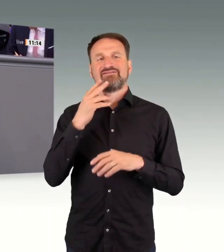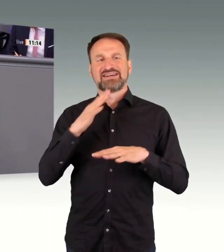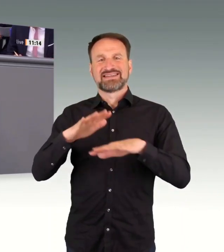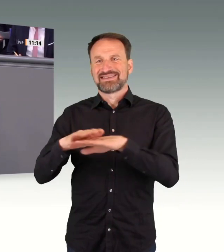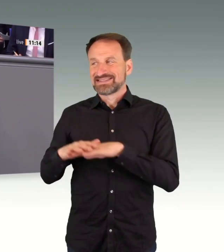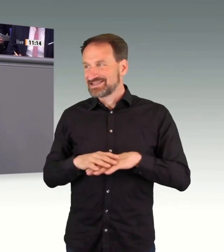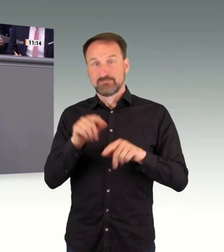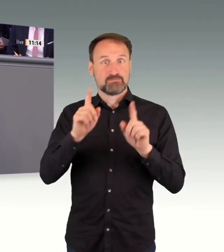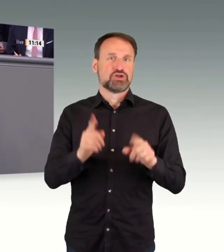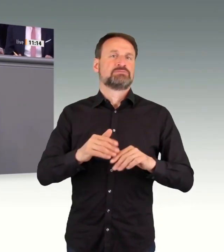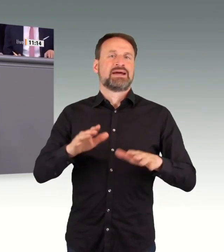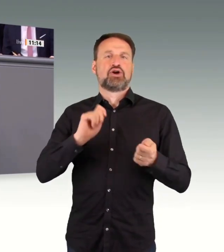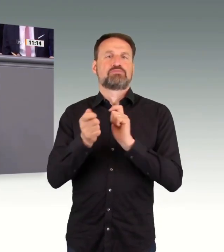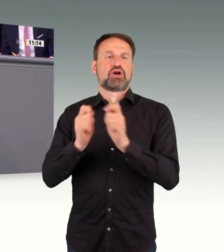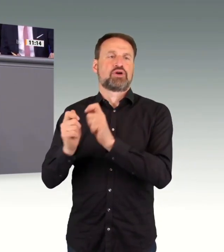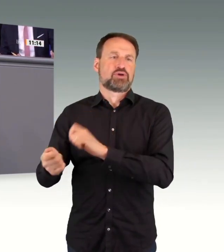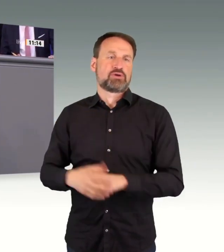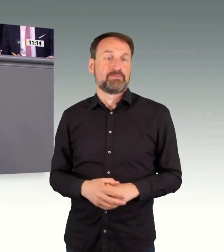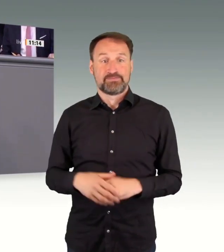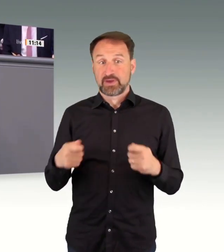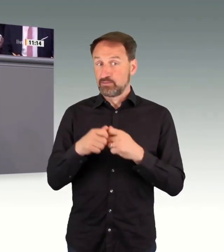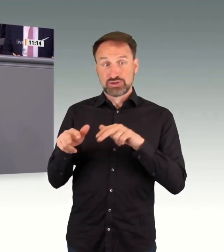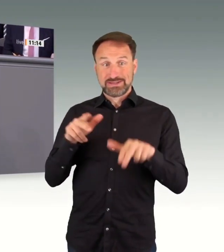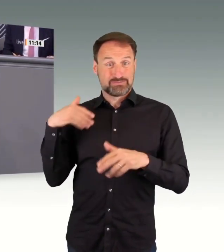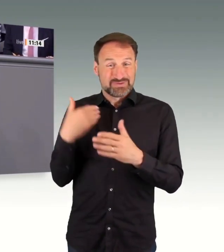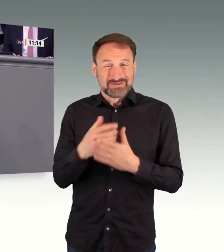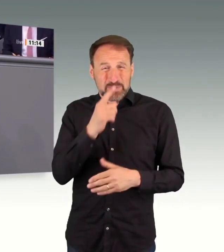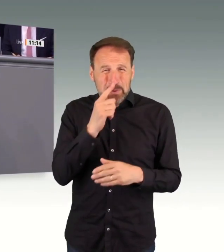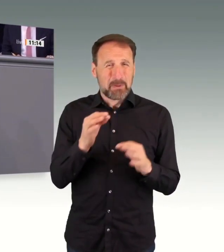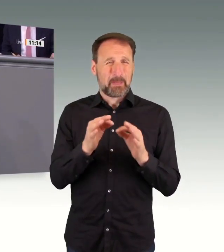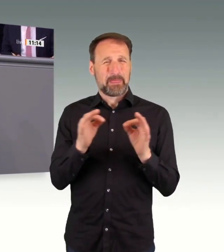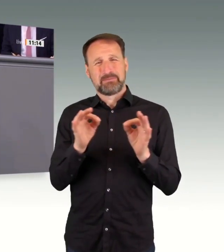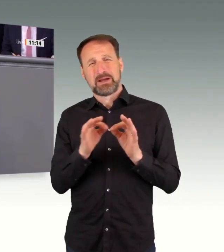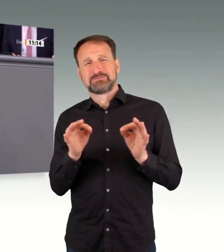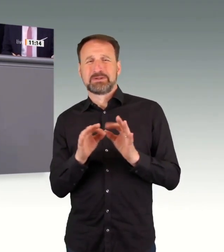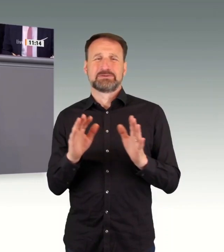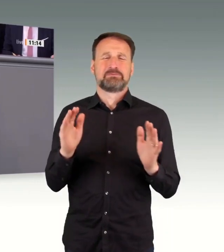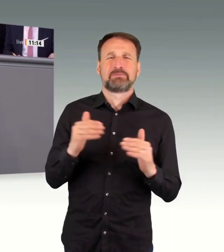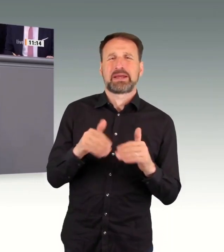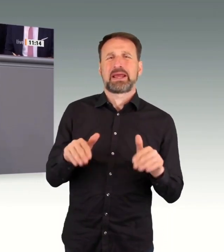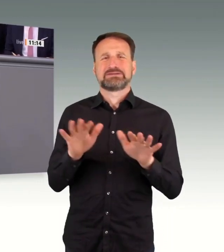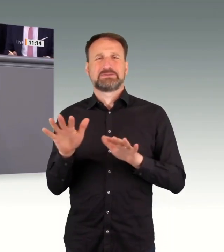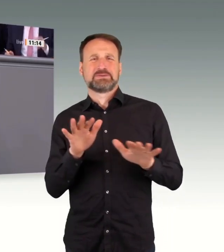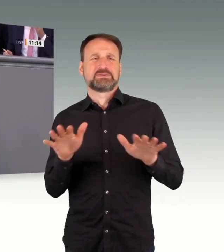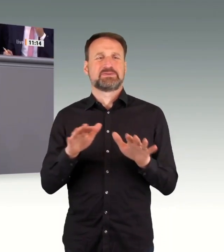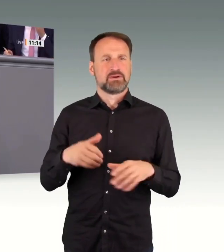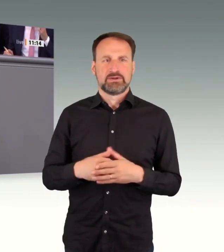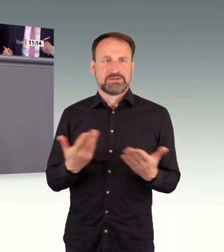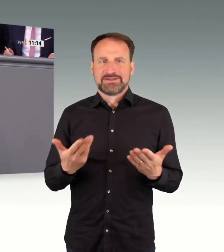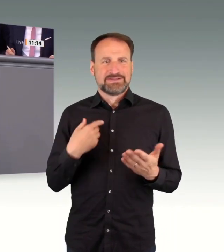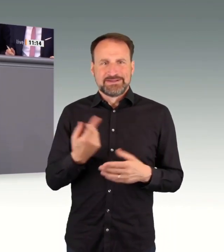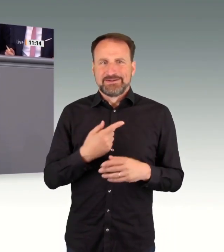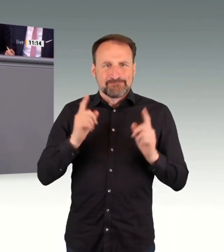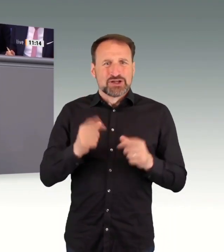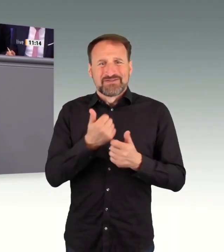Bereichen braucht Deutschland aber ebenfalls einen Beschleunigungsturber, meine Damen und Herren. Unser Antrag ist auch ein Angebot des konstruktiven